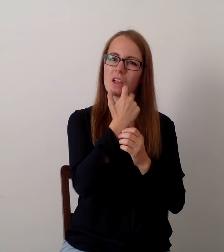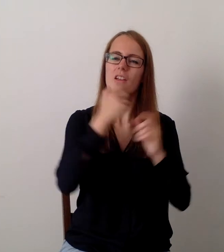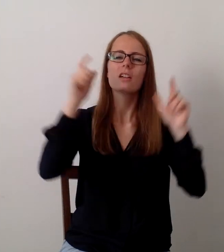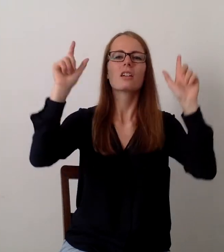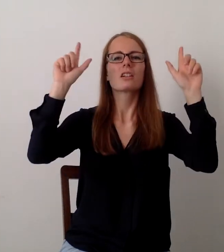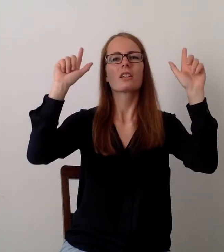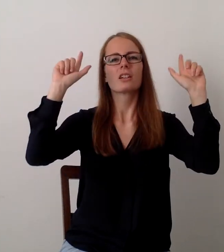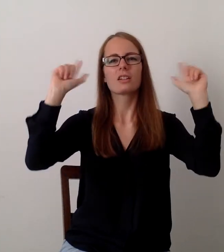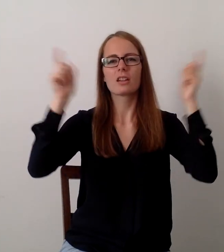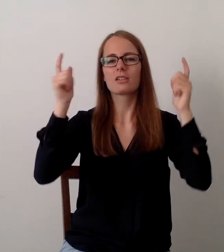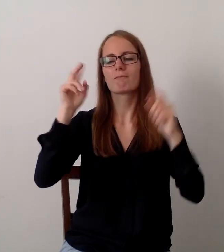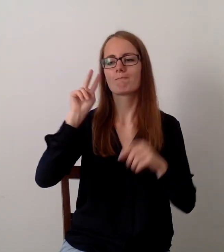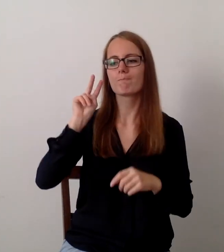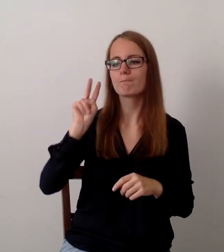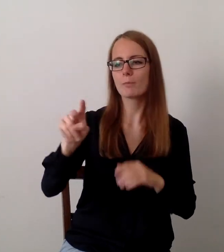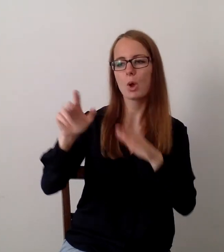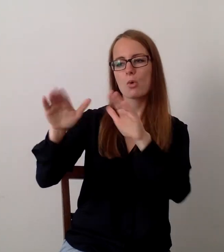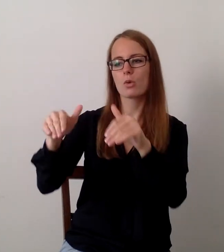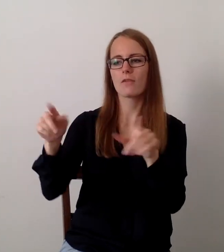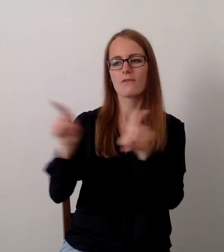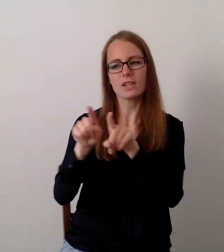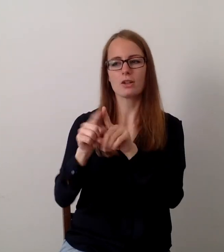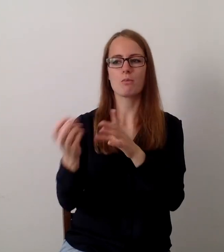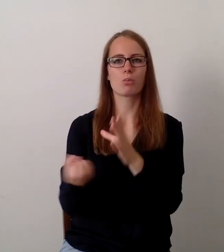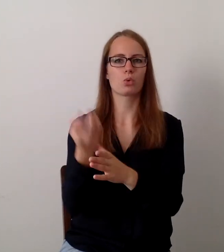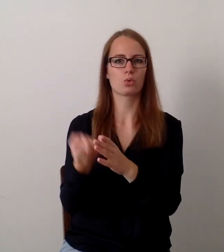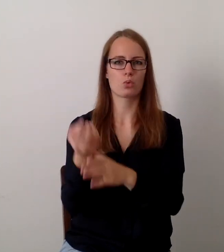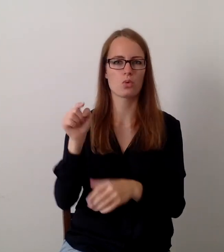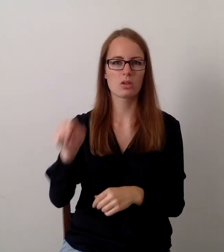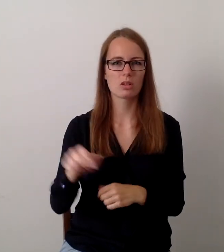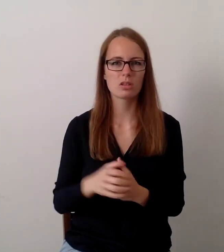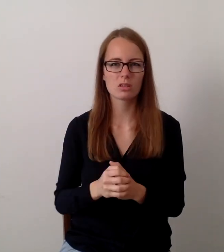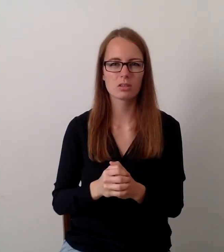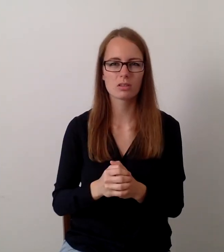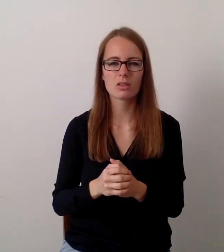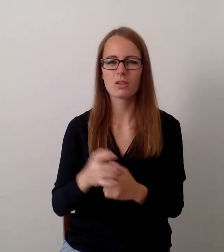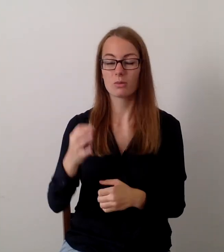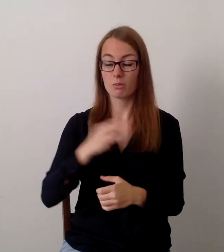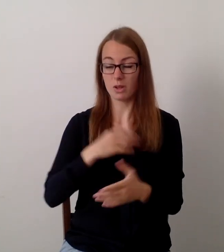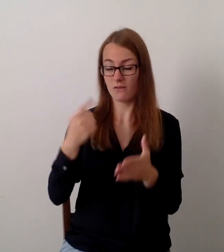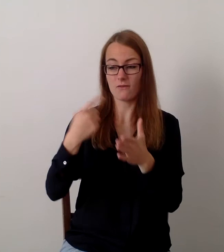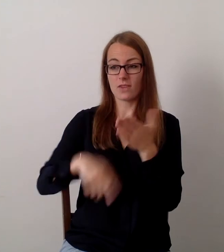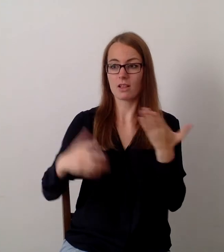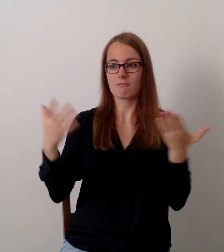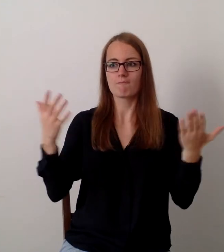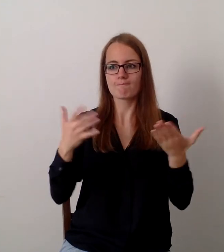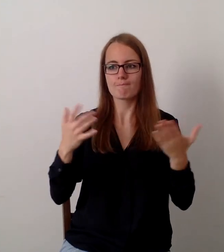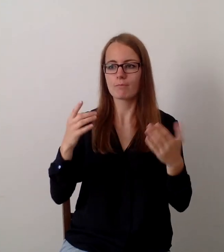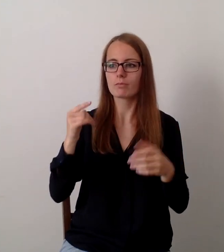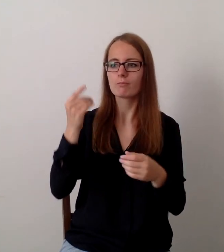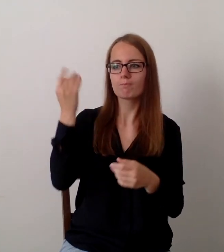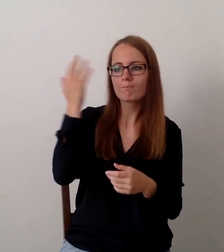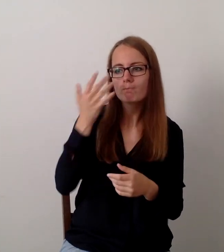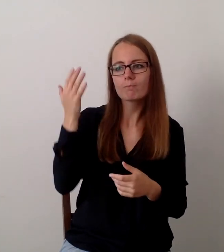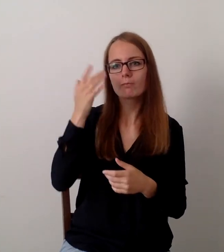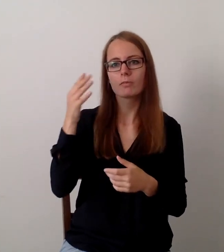produktorientiert ist, wenn du sagst, um das Tierhund geht. Und da fehlt eigentlich, dass wir Menschen auf das Tier